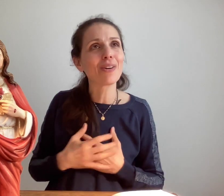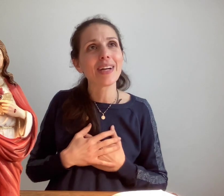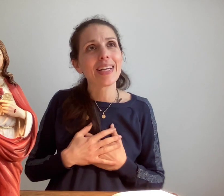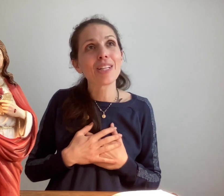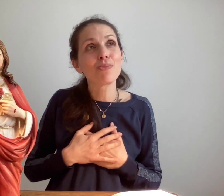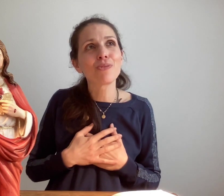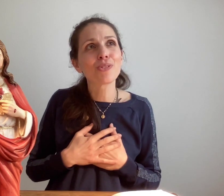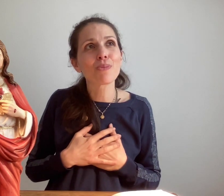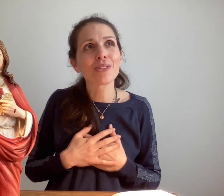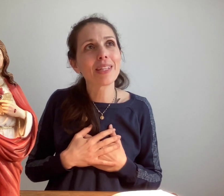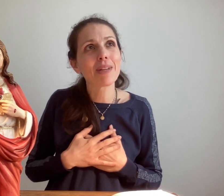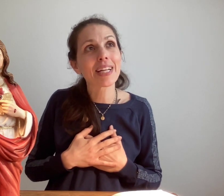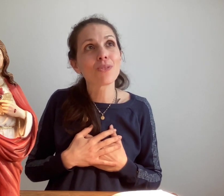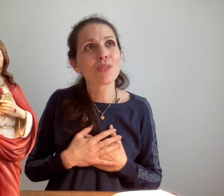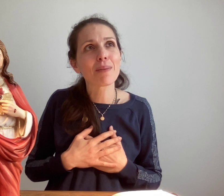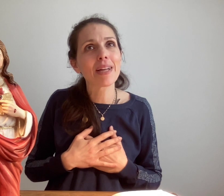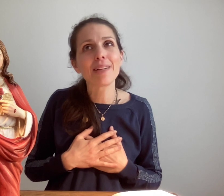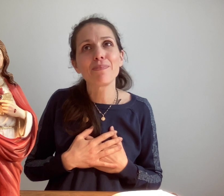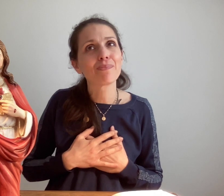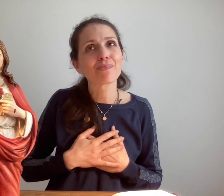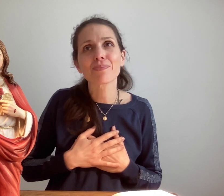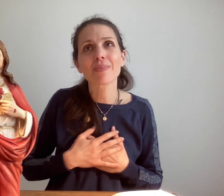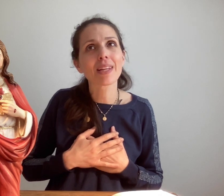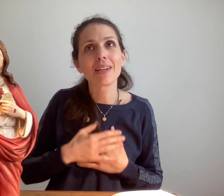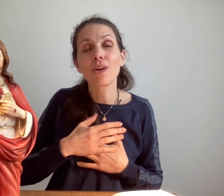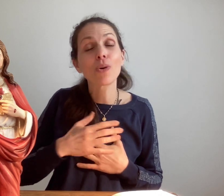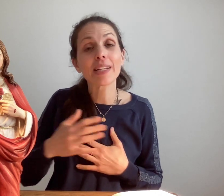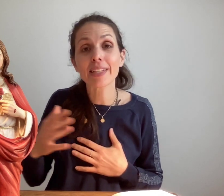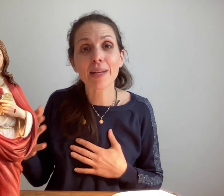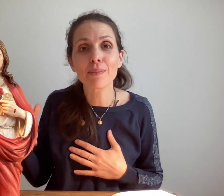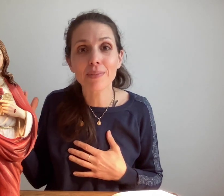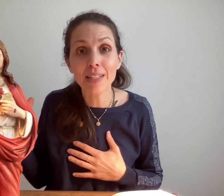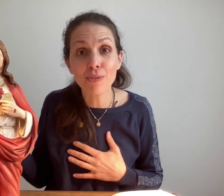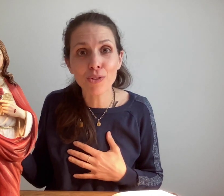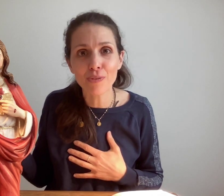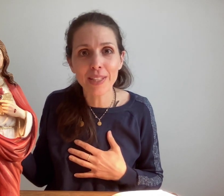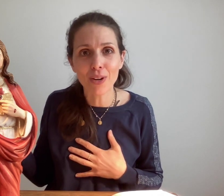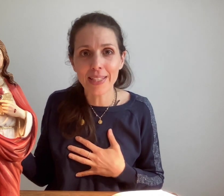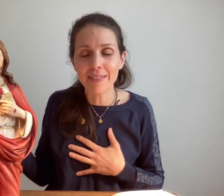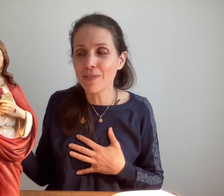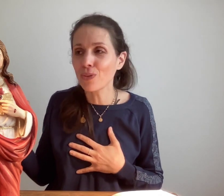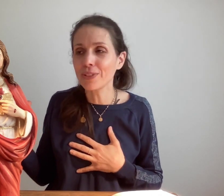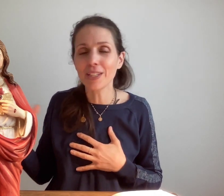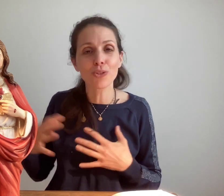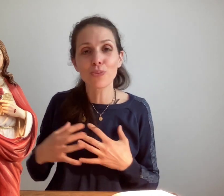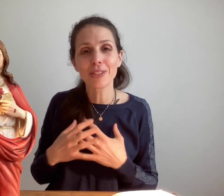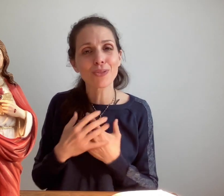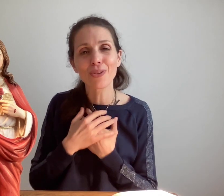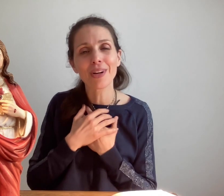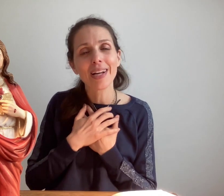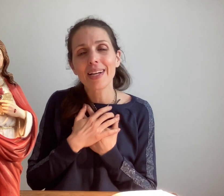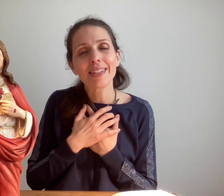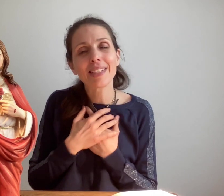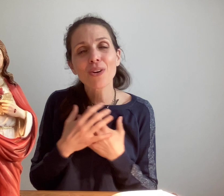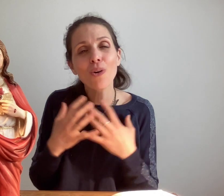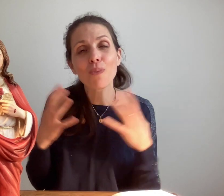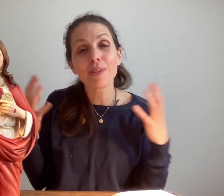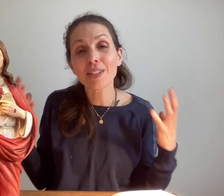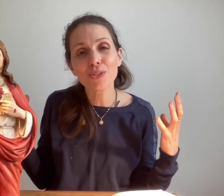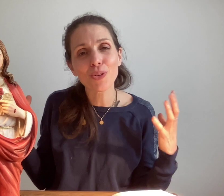nous pouvons demander et bien qu'il nous amène au quatrième niveau de vie dans la divine volonté que nous puissions n'être remplis que de